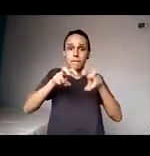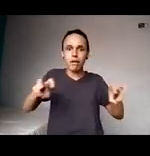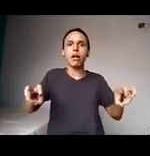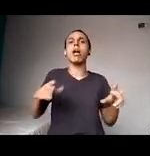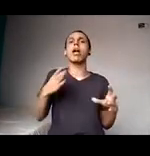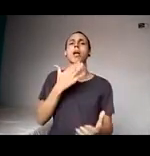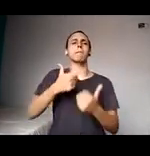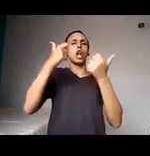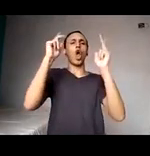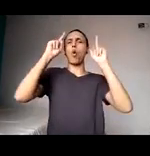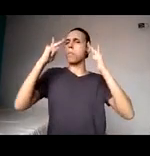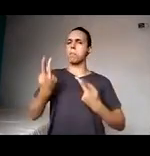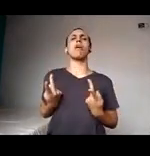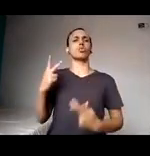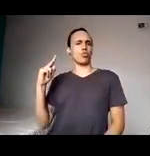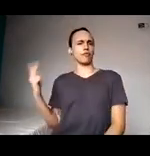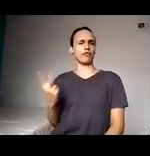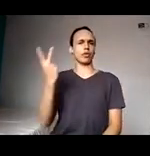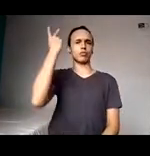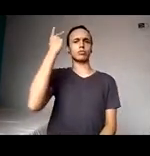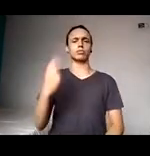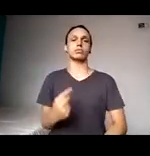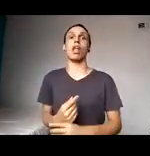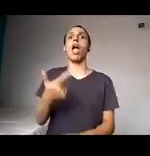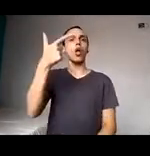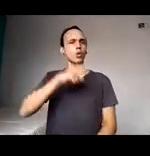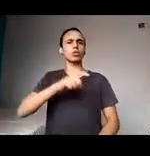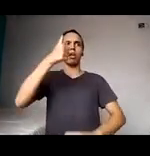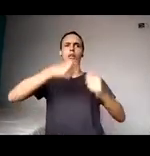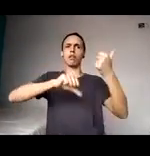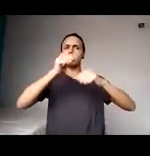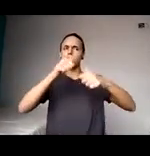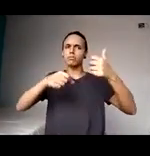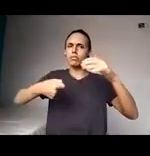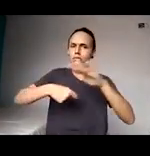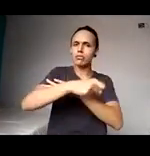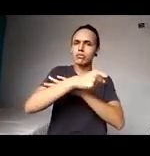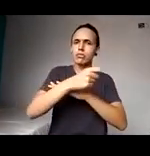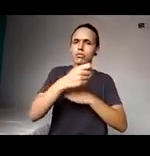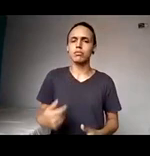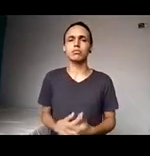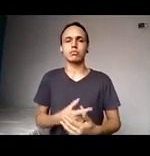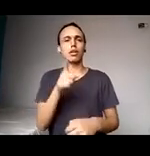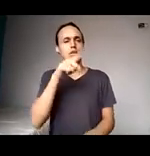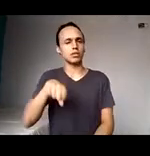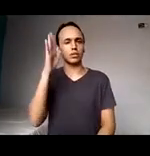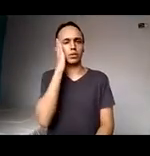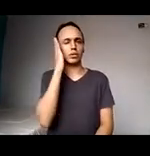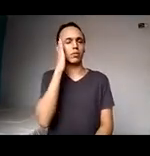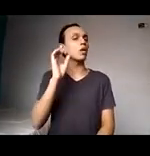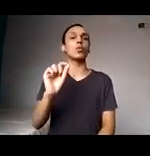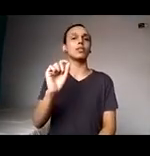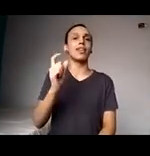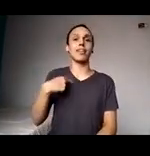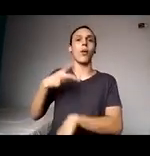humana, para fazer essas avaliações de ingresso. Para vocês terem ideia, quando eu assumi o nosso